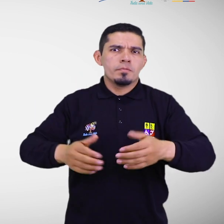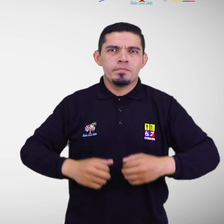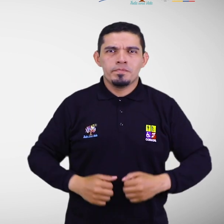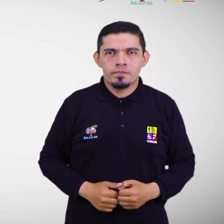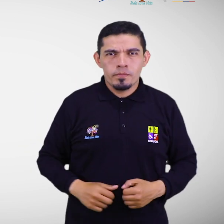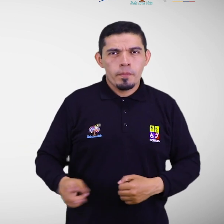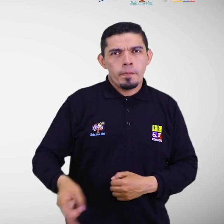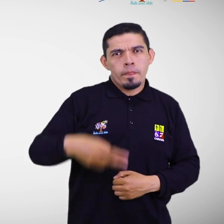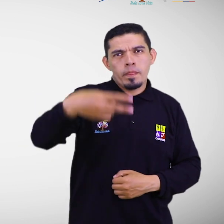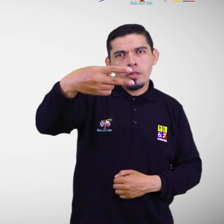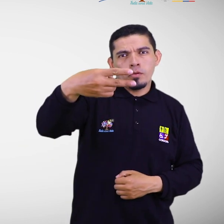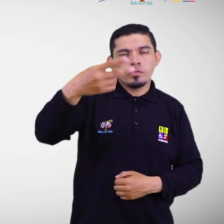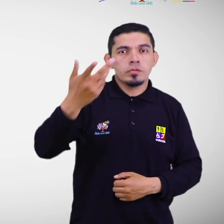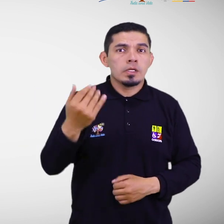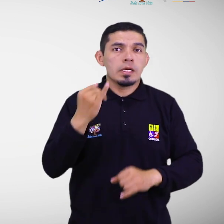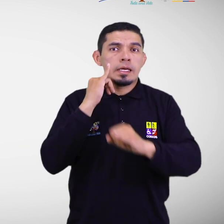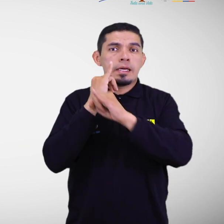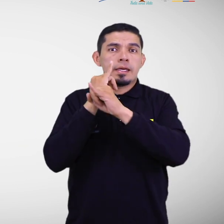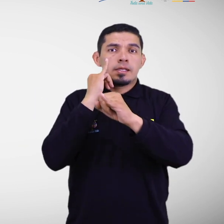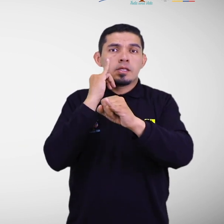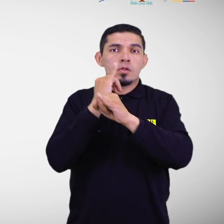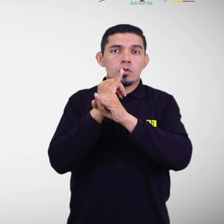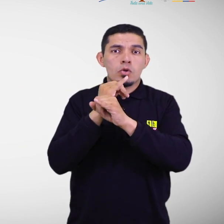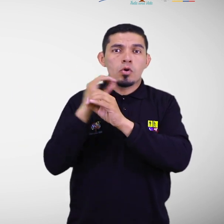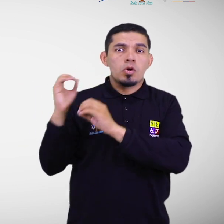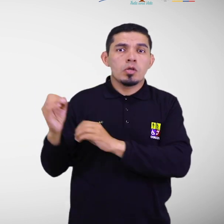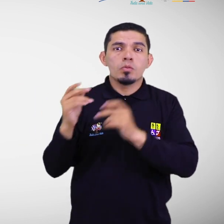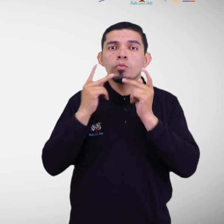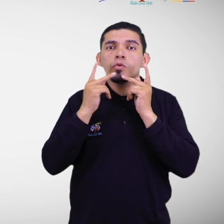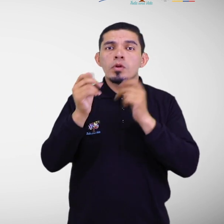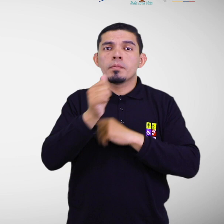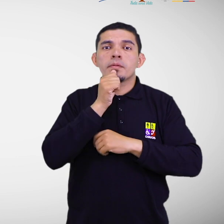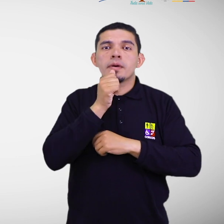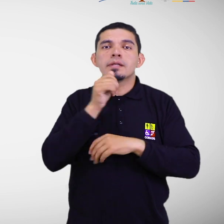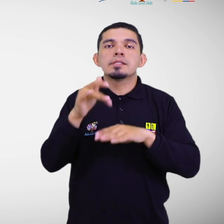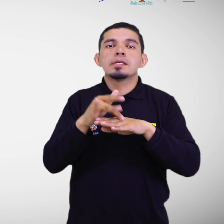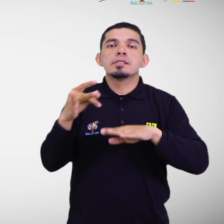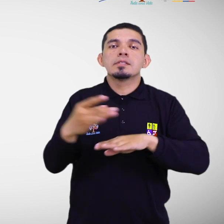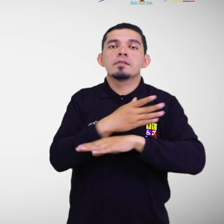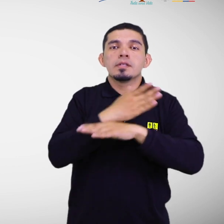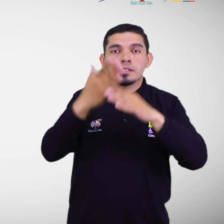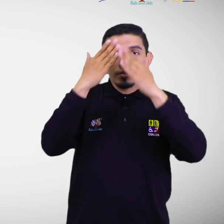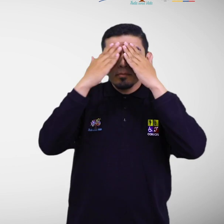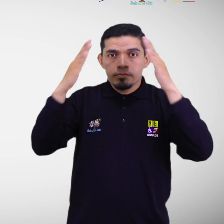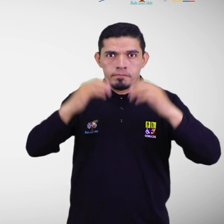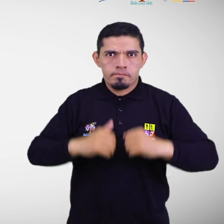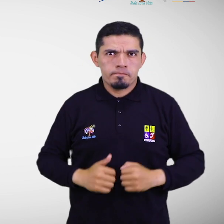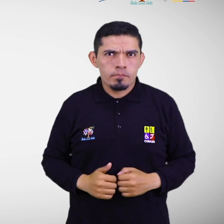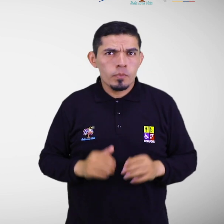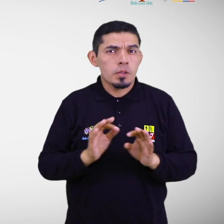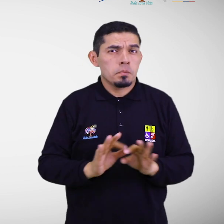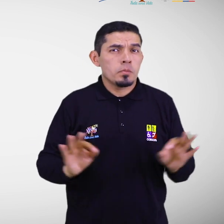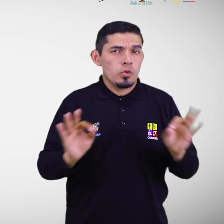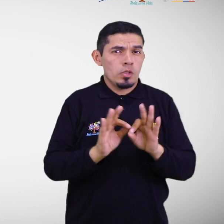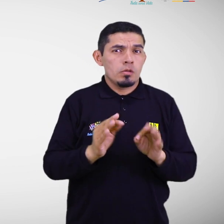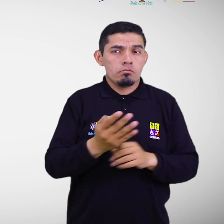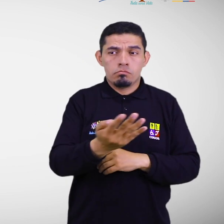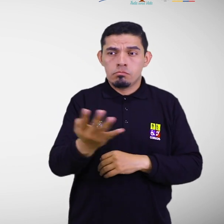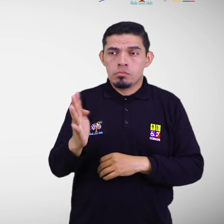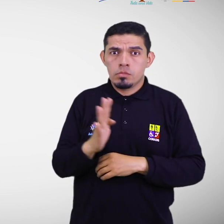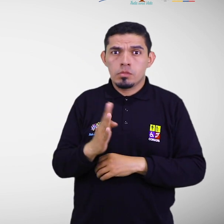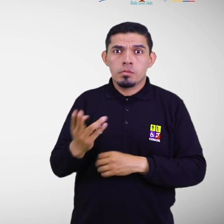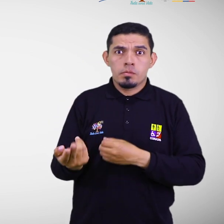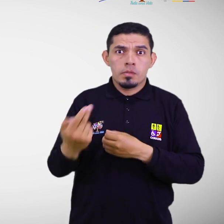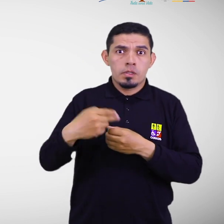Sensibilización en instituciones, organizaciones públicas y privadas. Es importante que las personas que intervienen en los